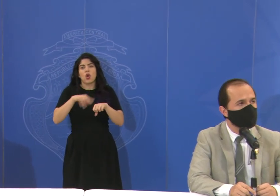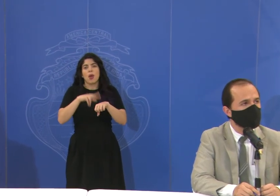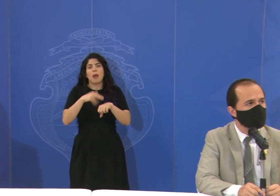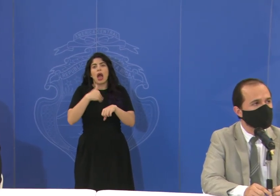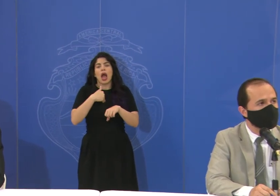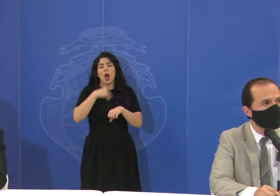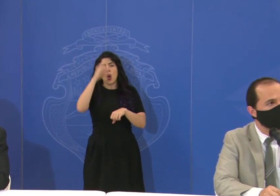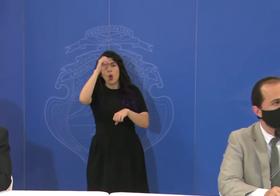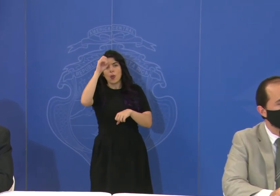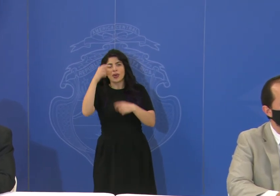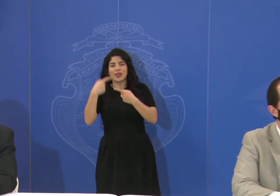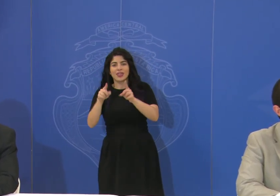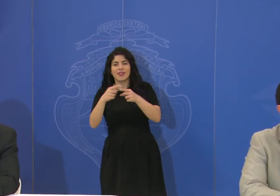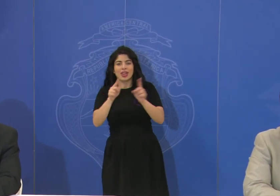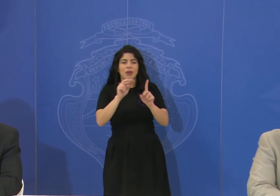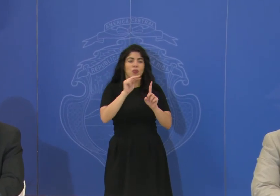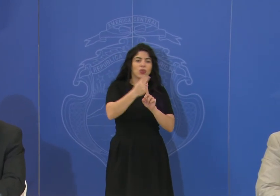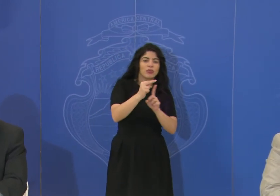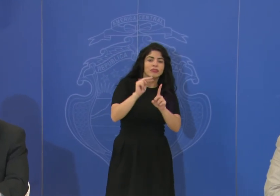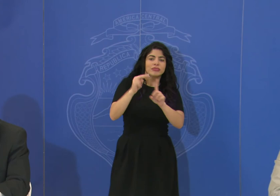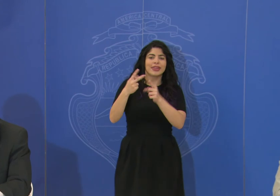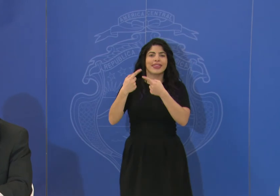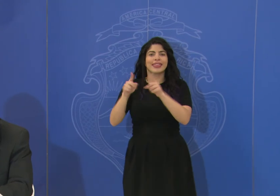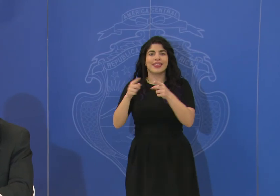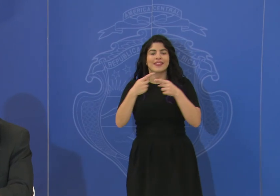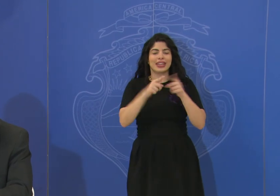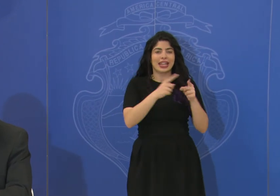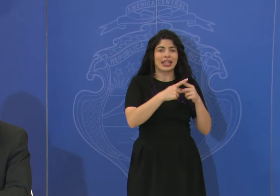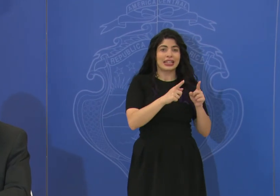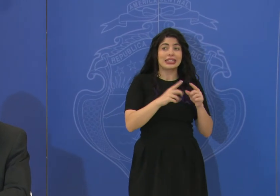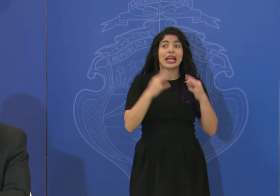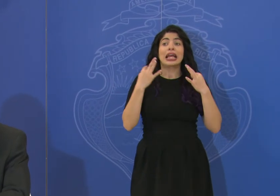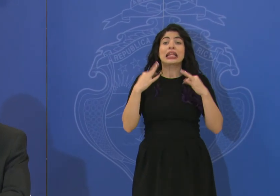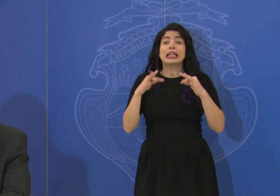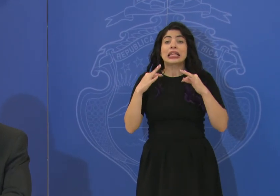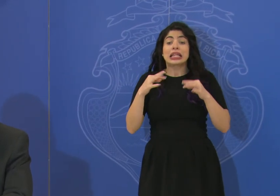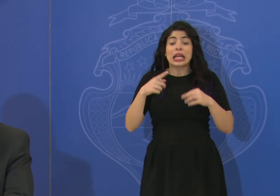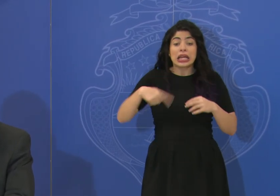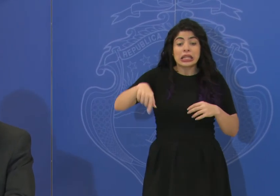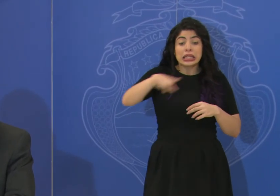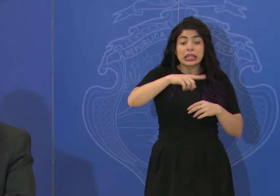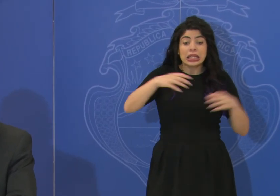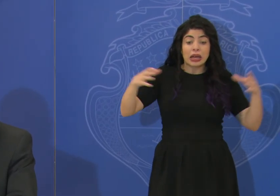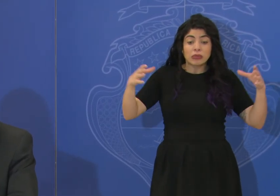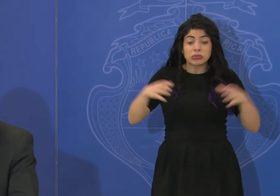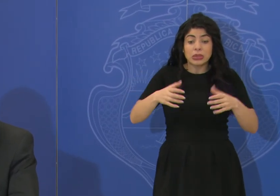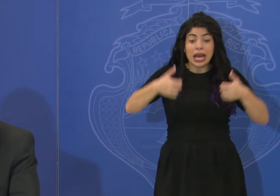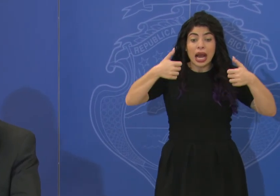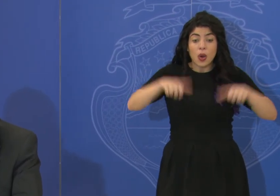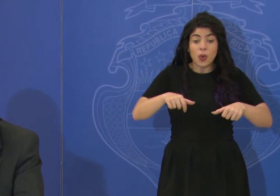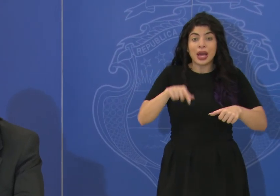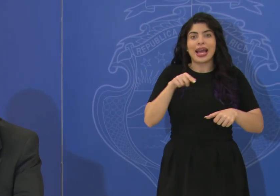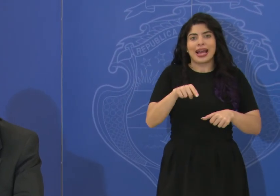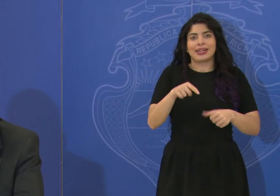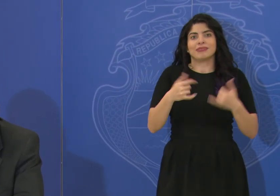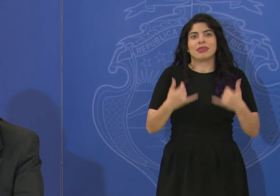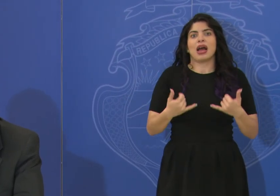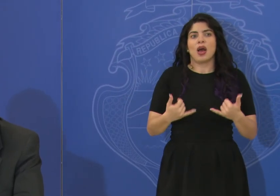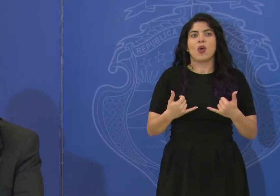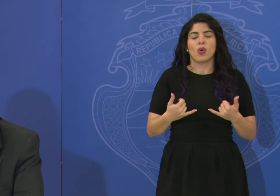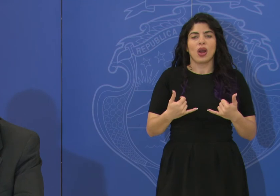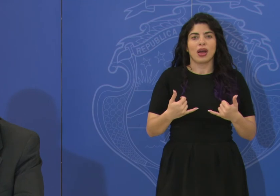posiciones y puntos de vista y tratar de encontrar acuerdos entre ellos. Eso es lo que está en Cudejo de aquí.